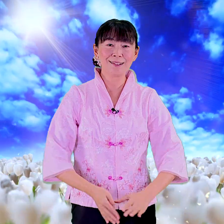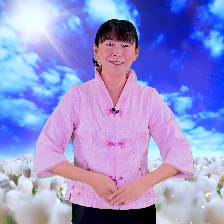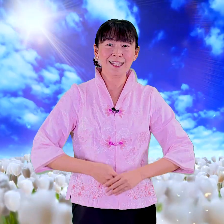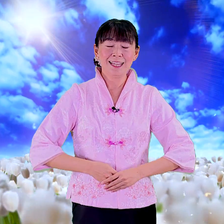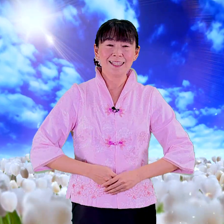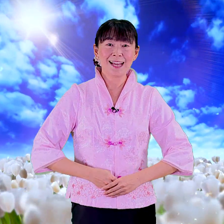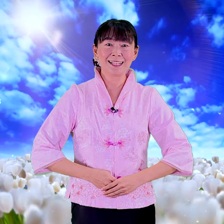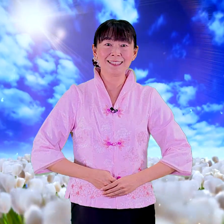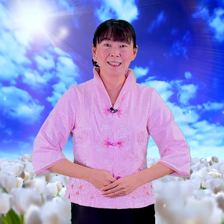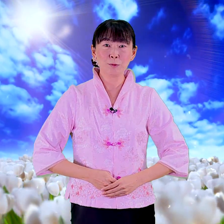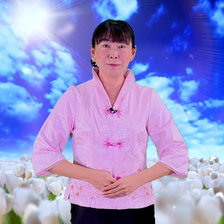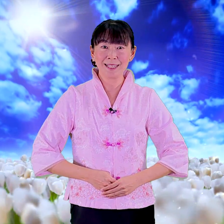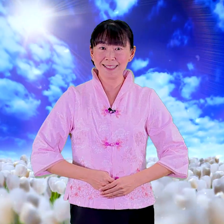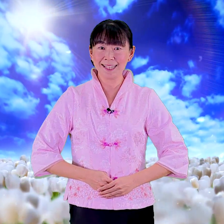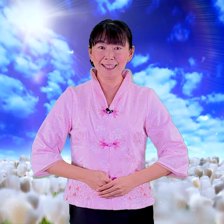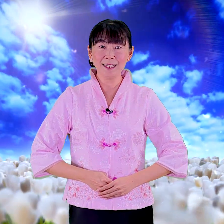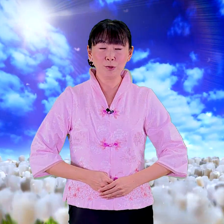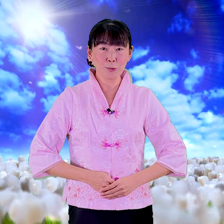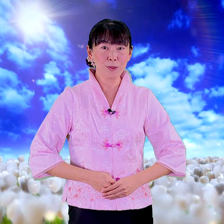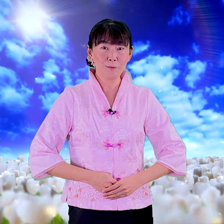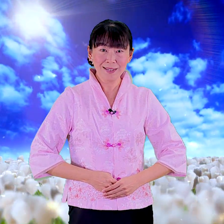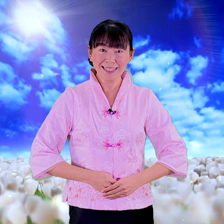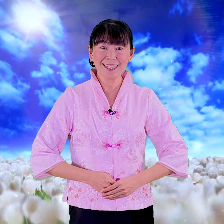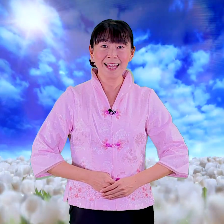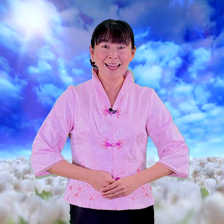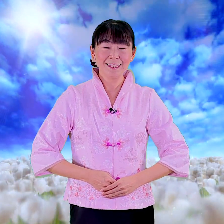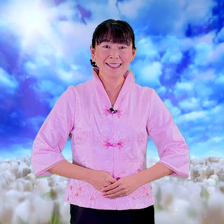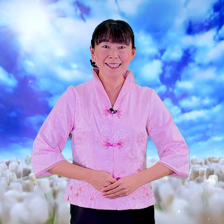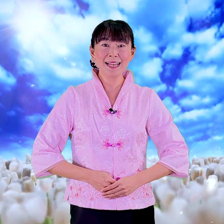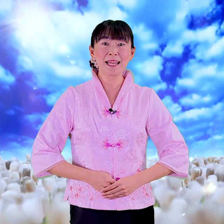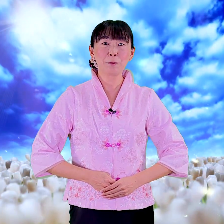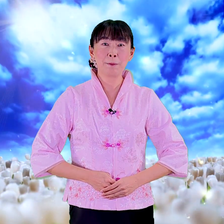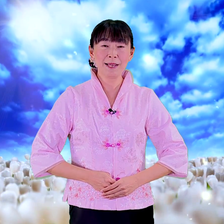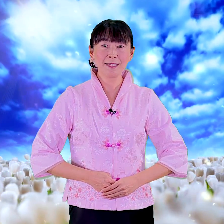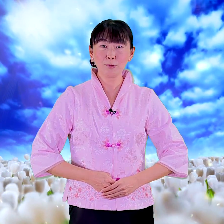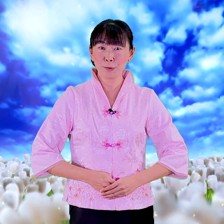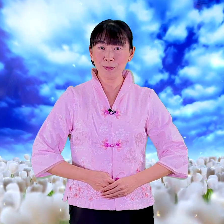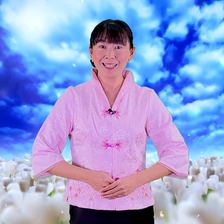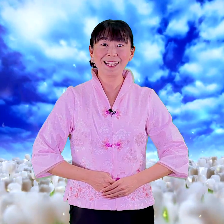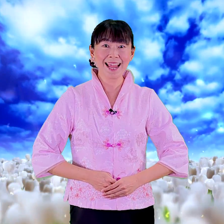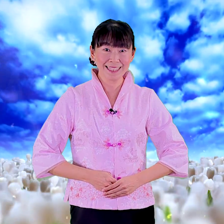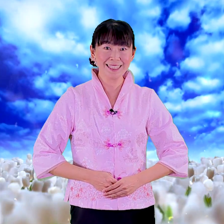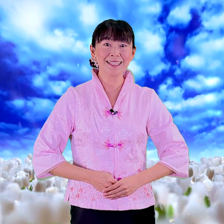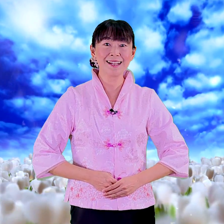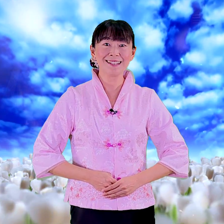那这是我们的简易的手语的分解那接下来我们配上手语个来一次哦